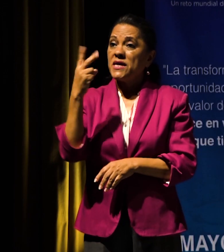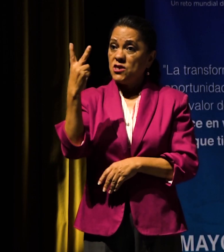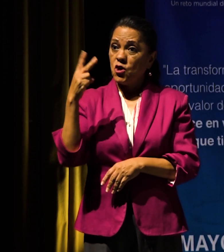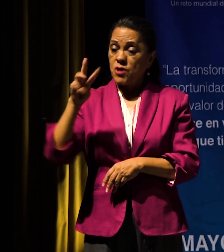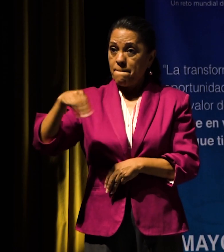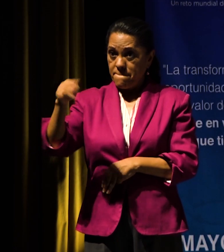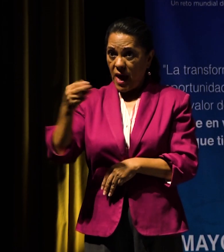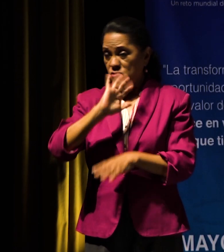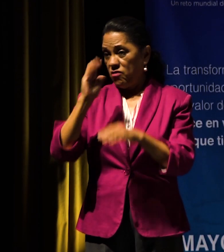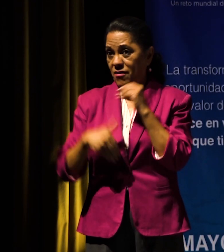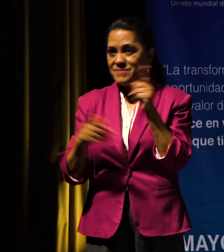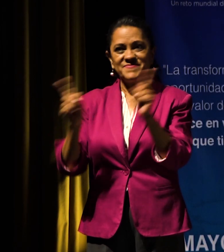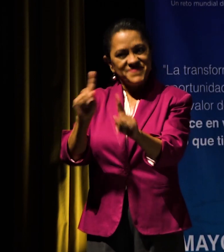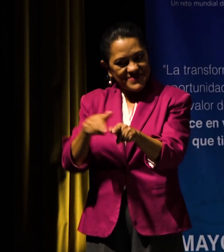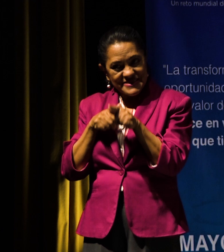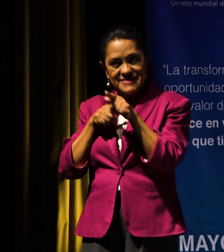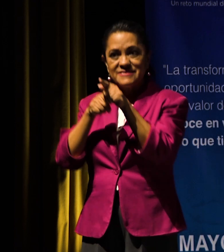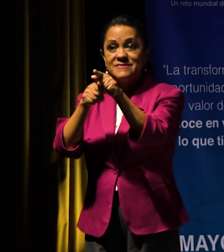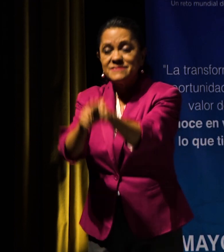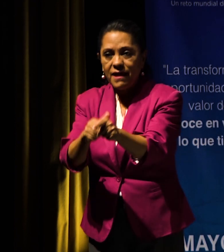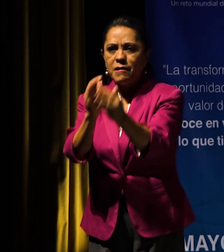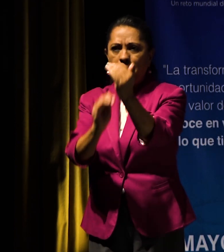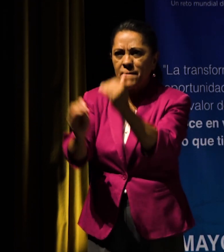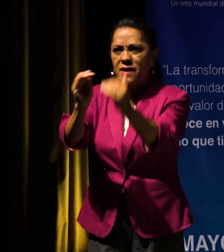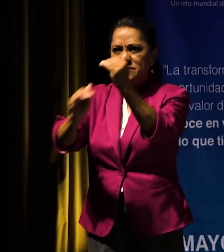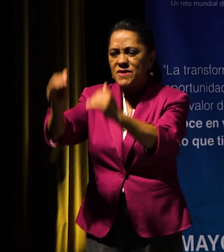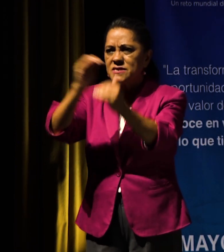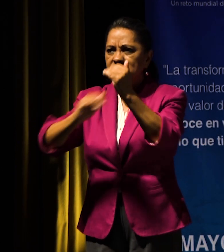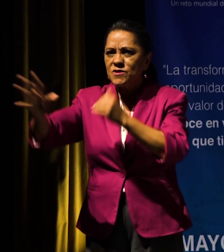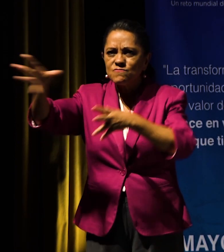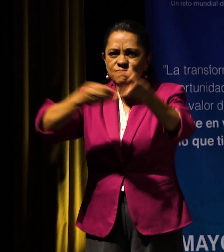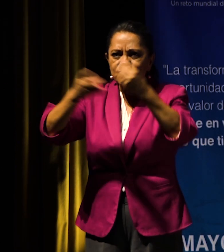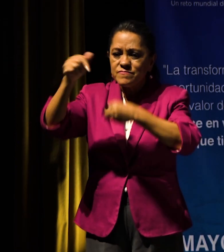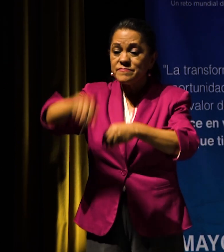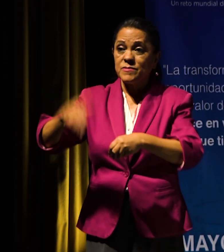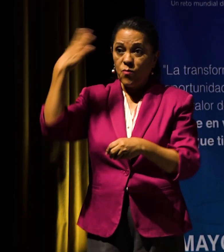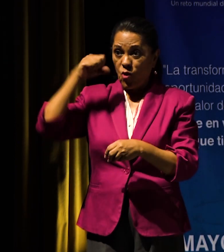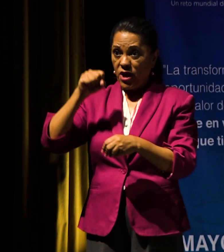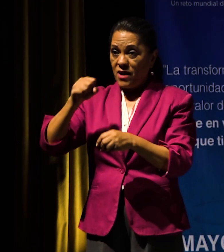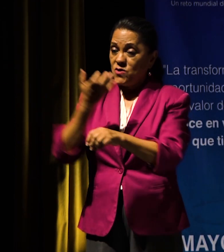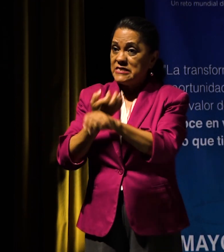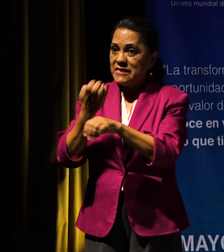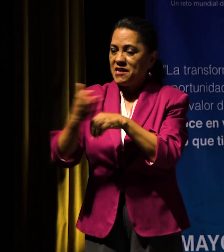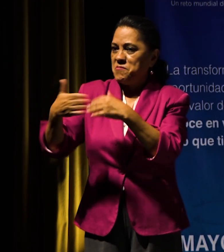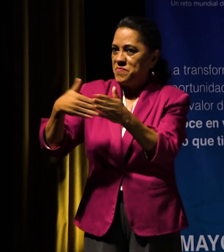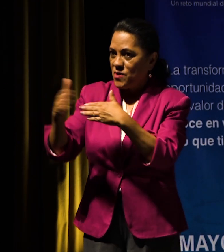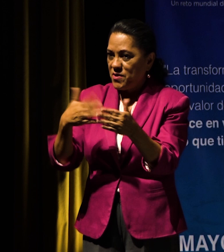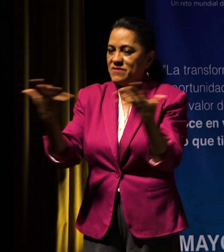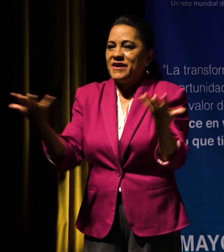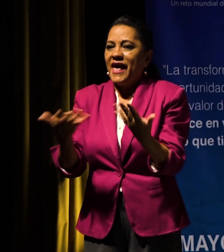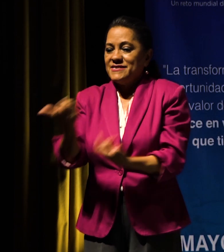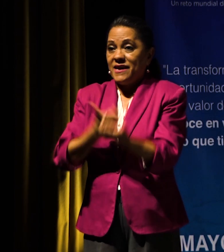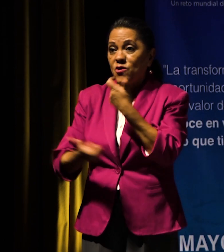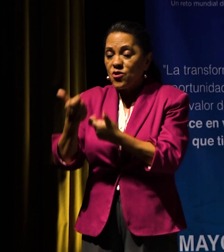Seguiremos trabajando en actividades que sean consecuentes y podamos ambientar a modelos como un Estado innovador y generador de economía a través